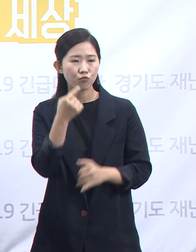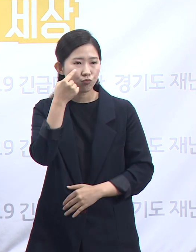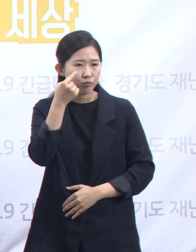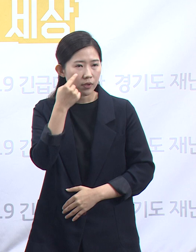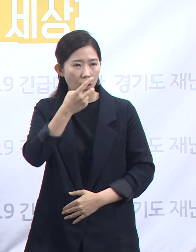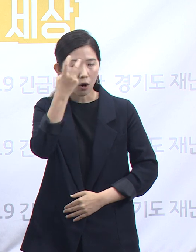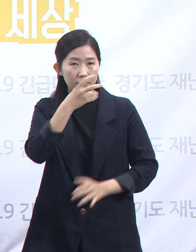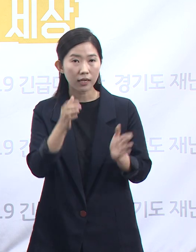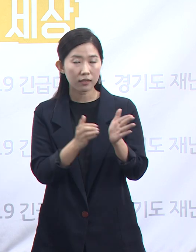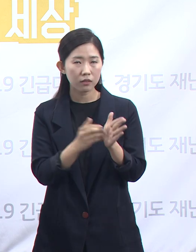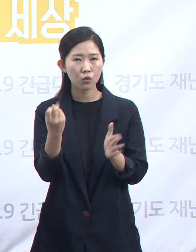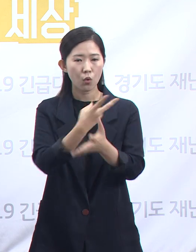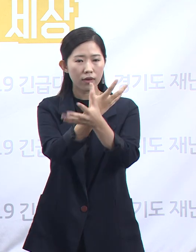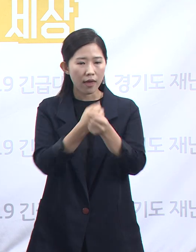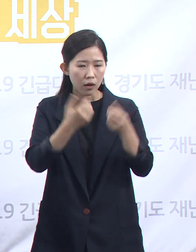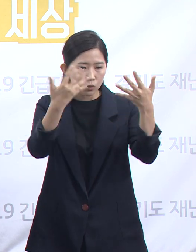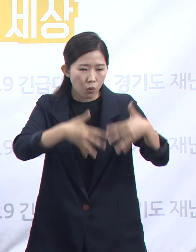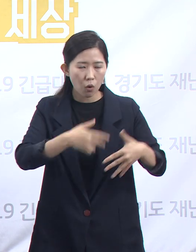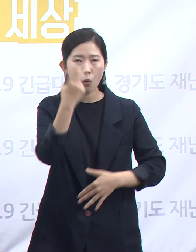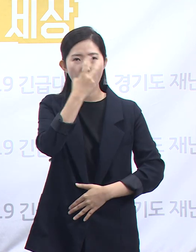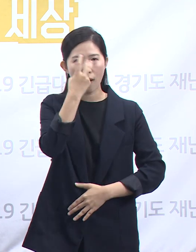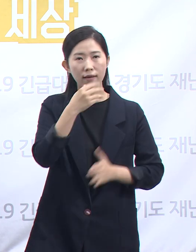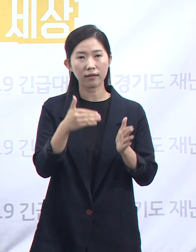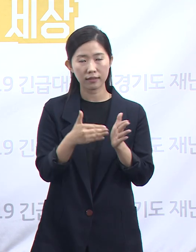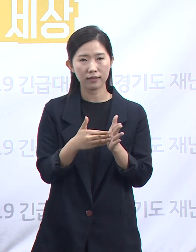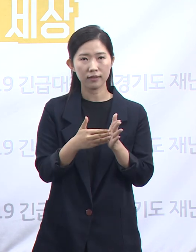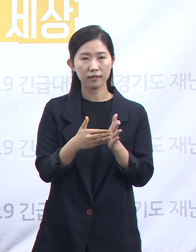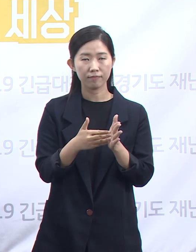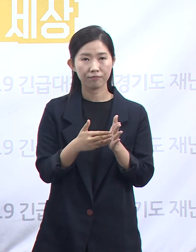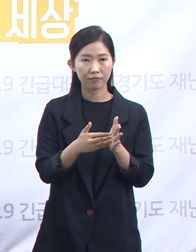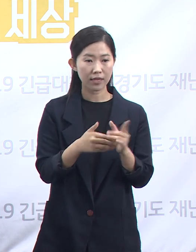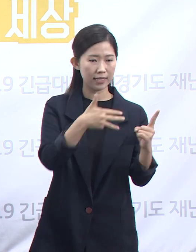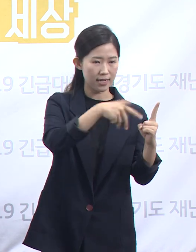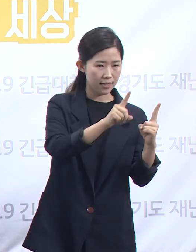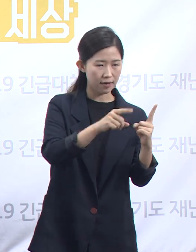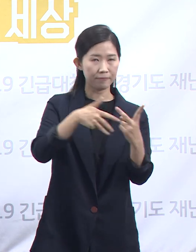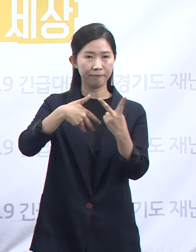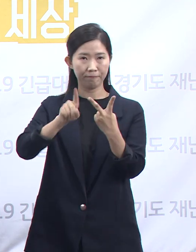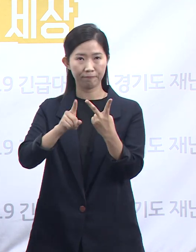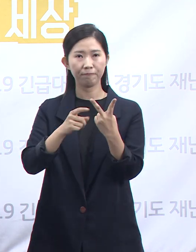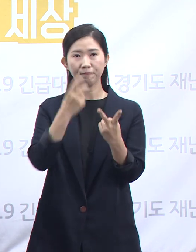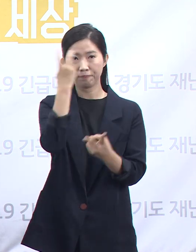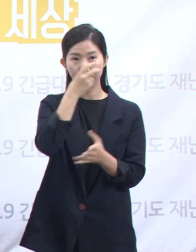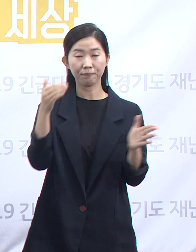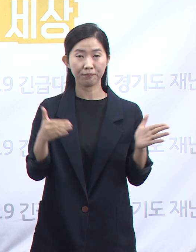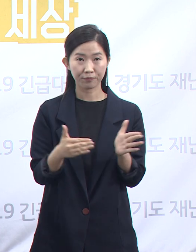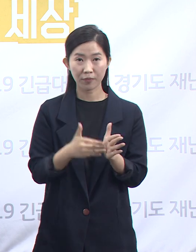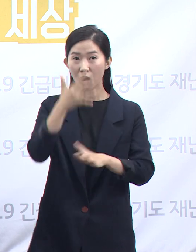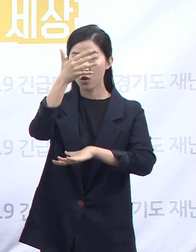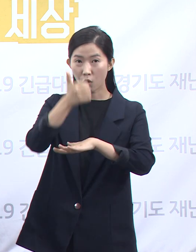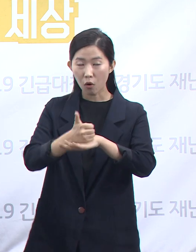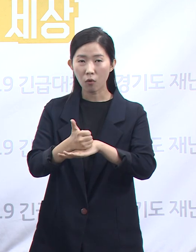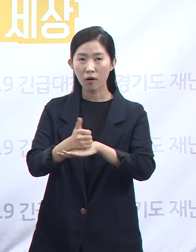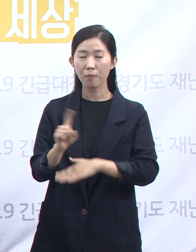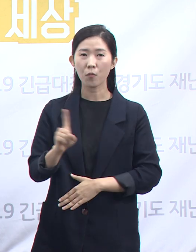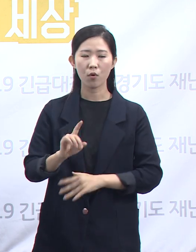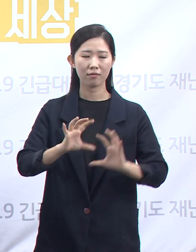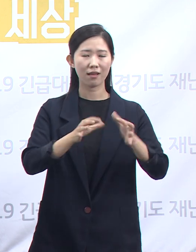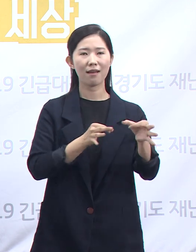확인하는 방식으로 2차 조사를 마쳤습니다. 그 결과 나라장터에서